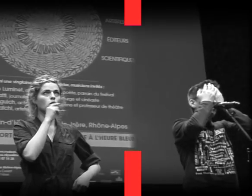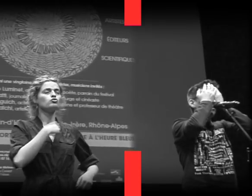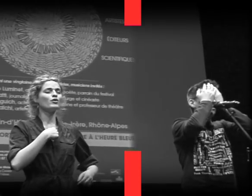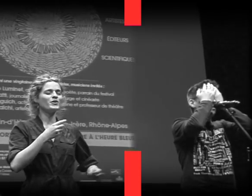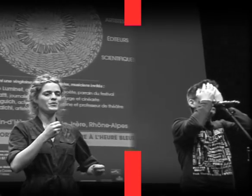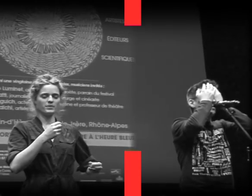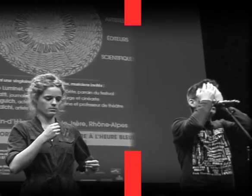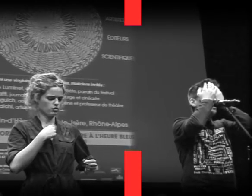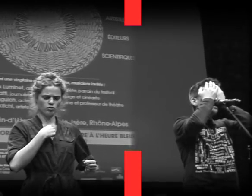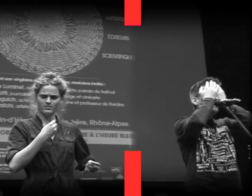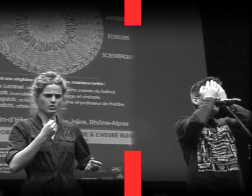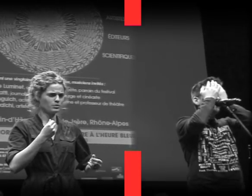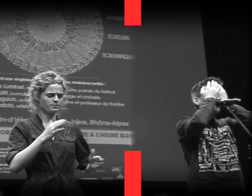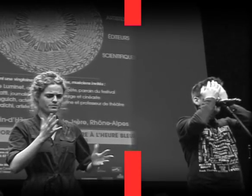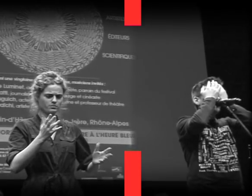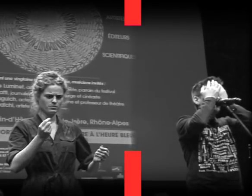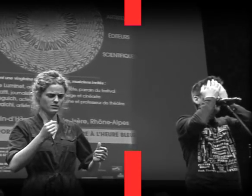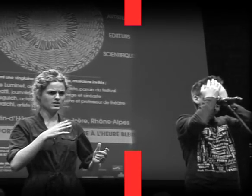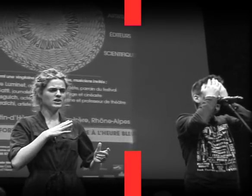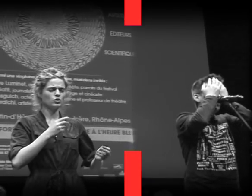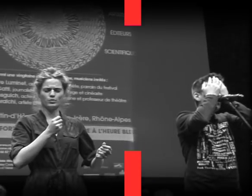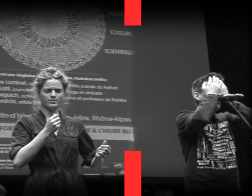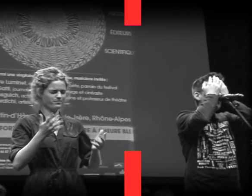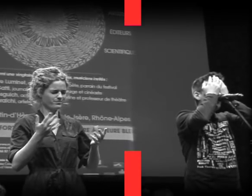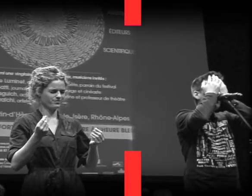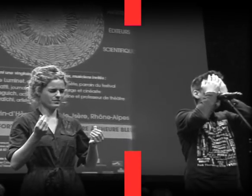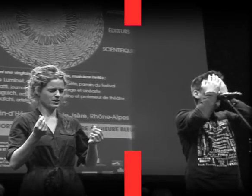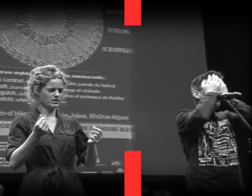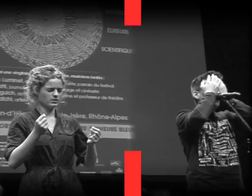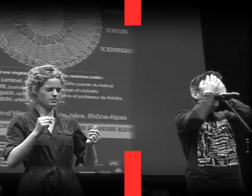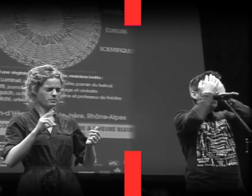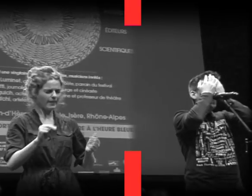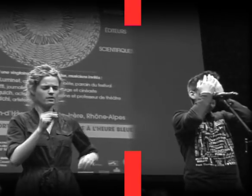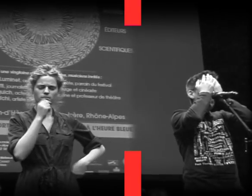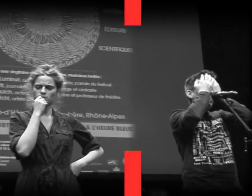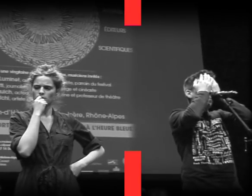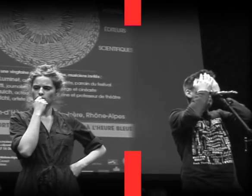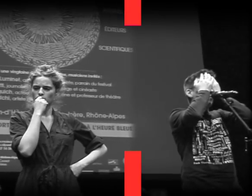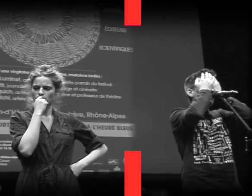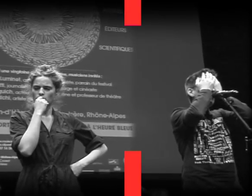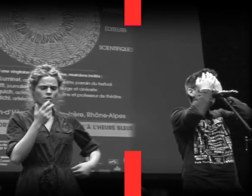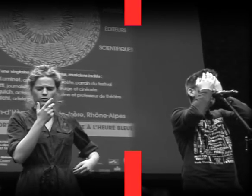Je ne... Je n'ai... Je... Merde... Le monde.